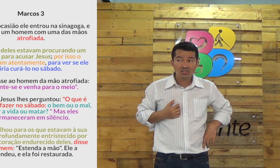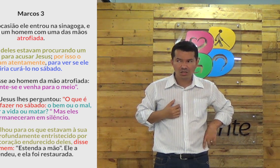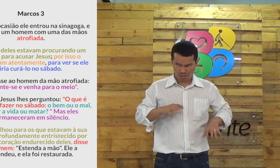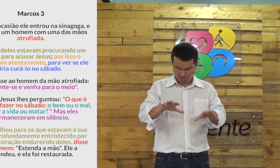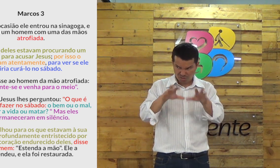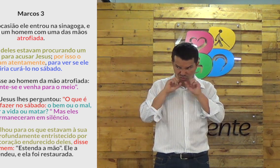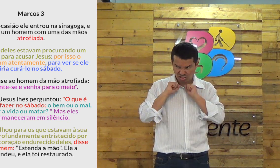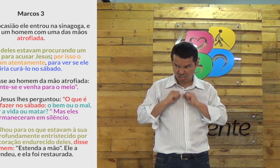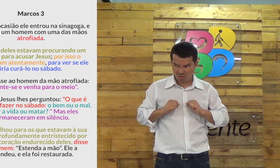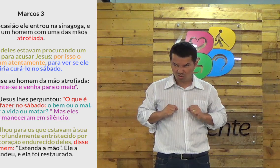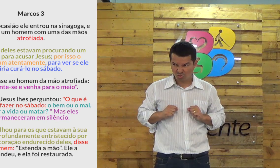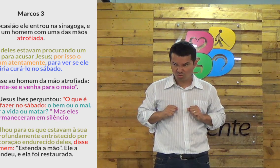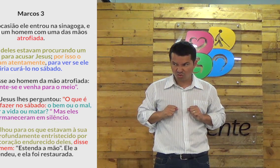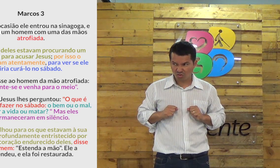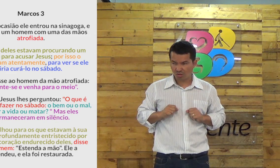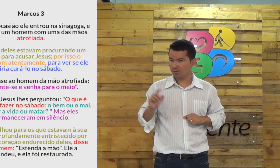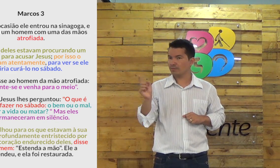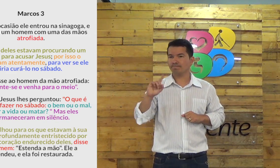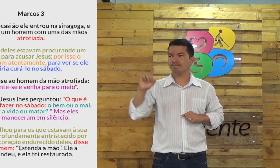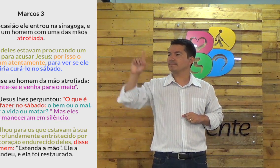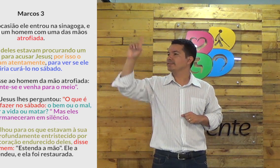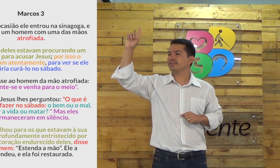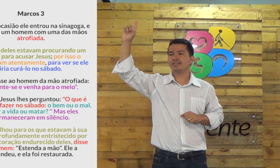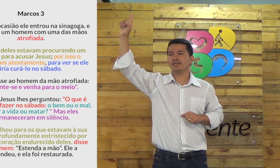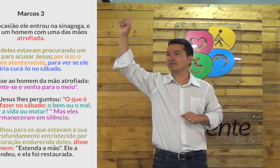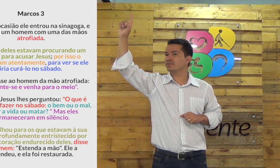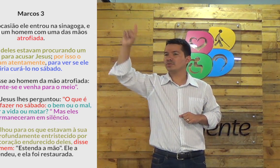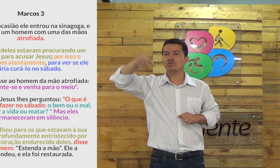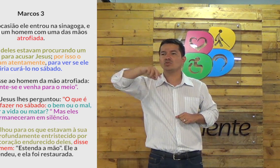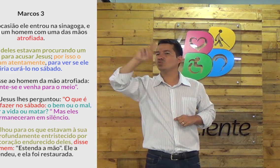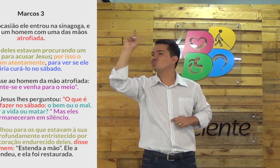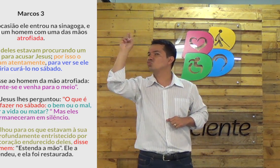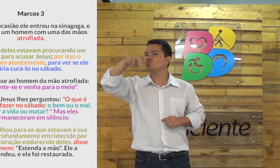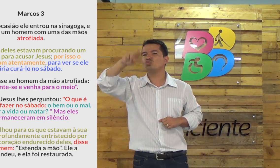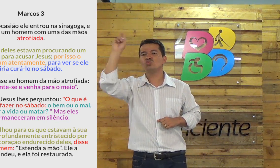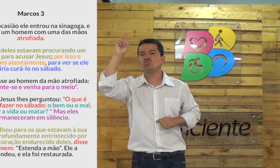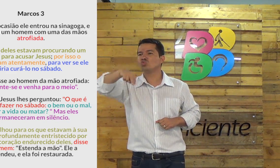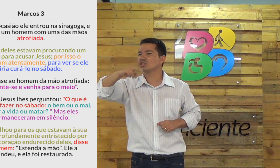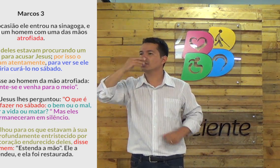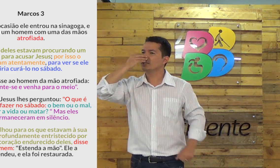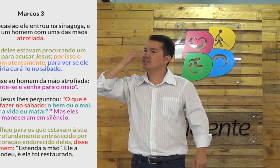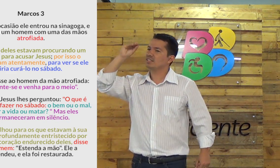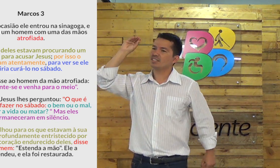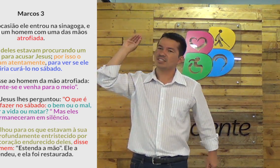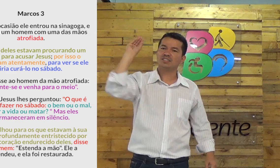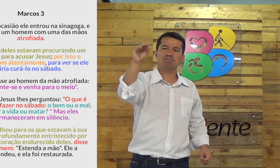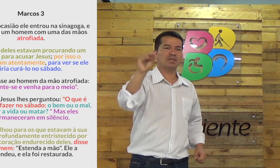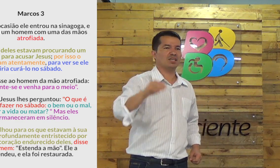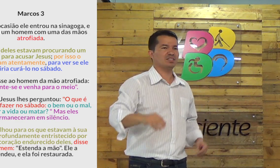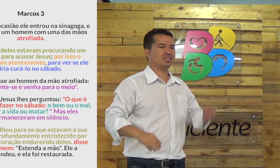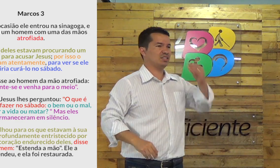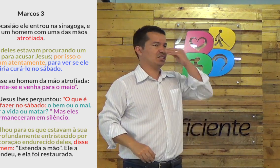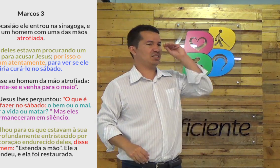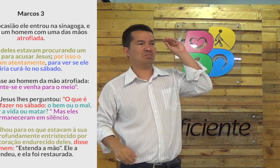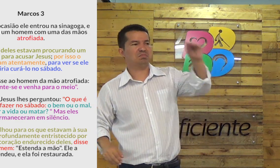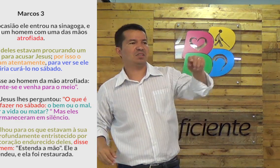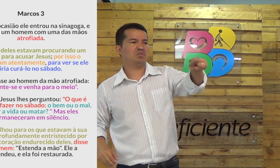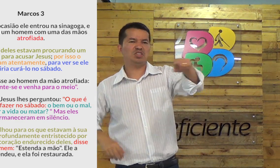errada acontecendo é maldição? Não. Deus nunca te despreza